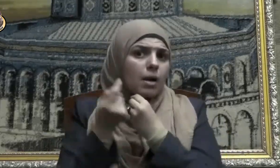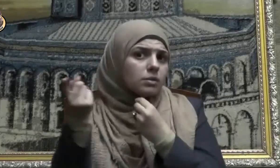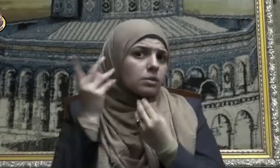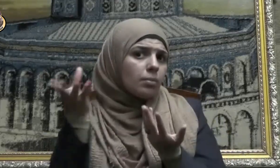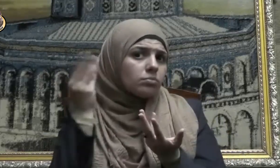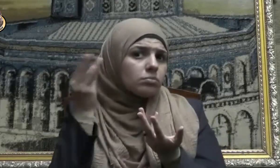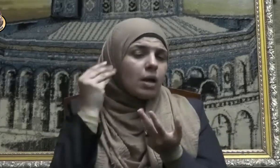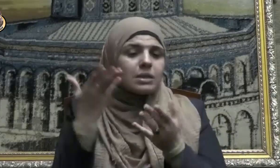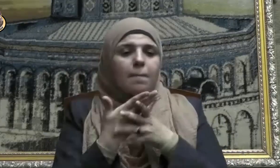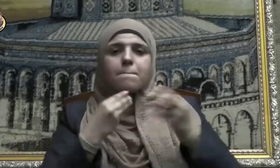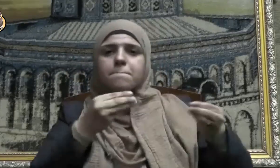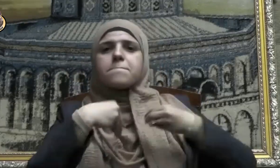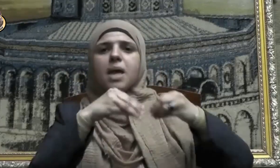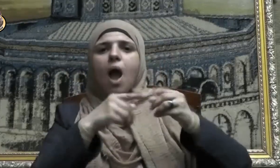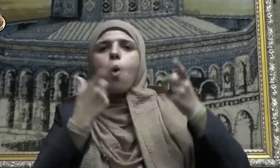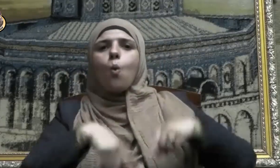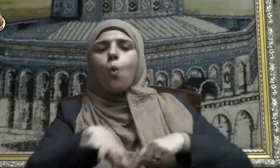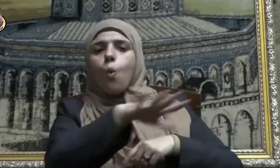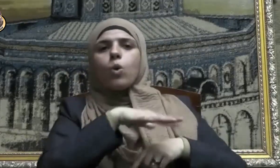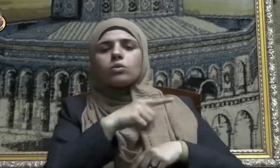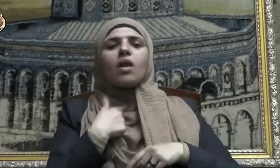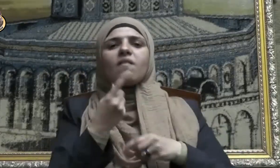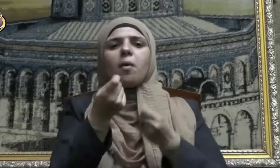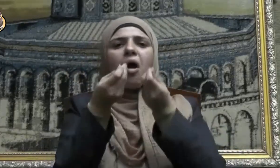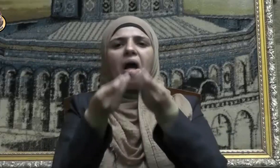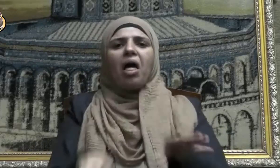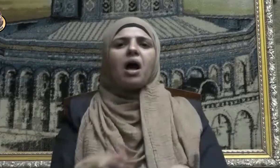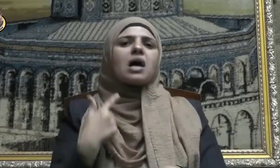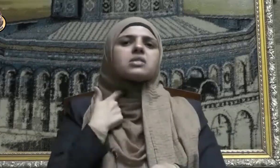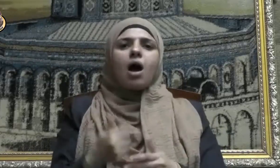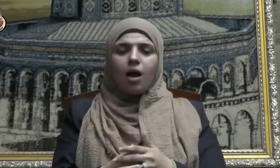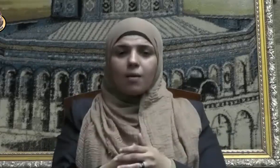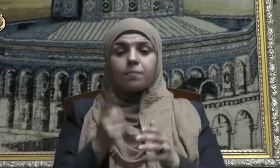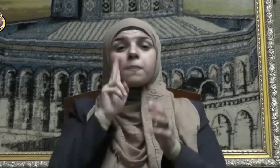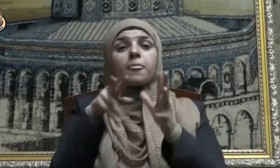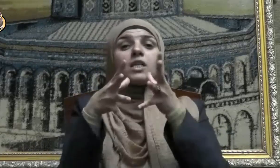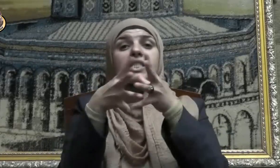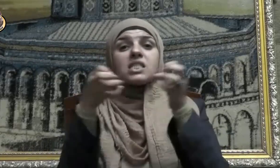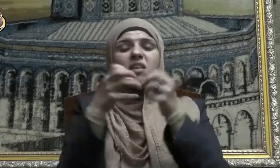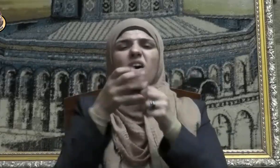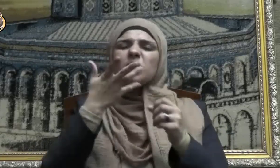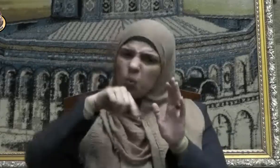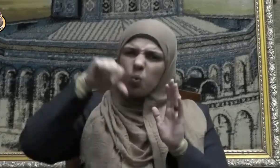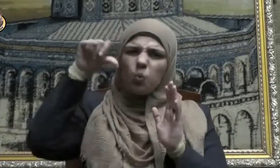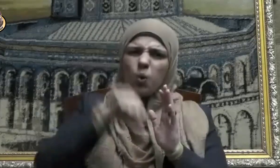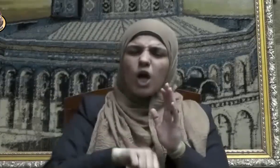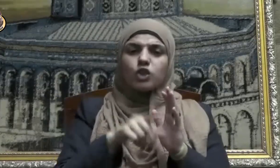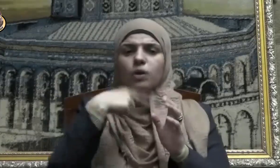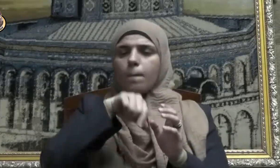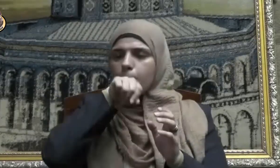أوطانهم بثمن بخس ومن الصفات الذميمة التي حذر منها الإسلام